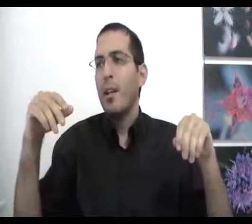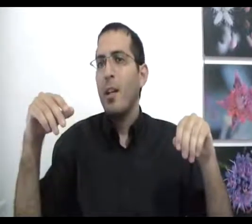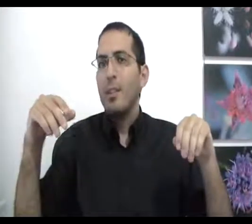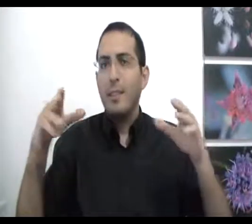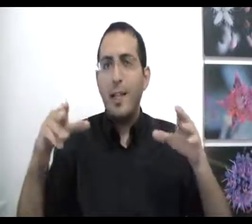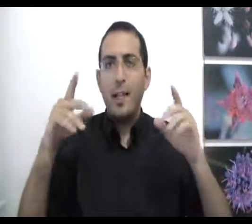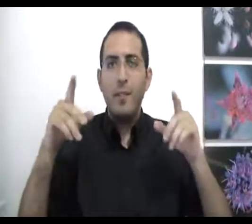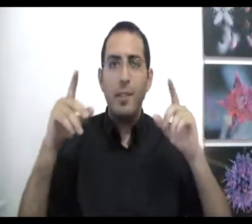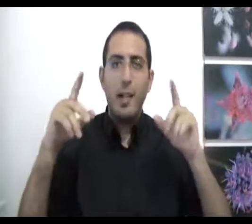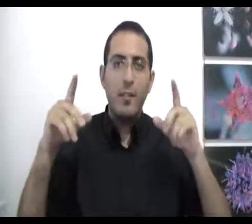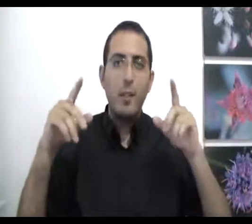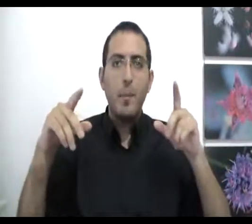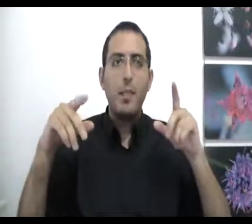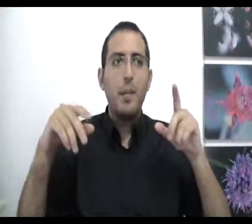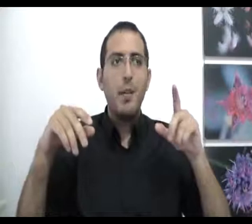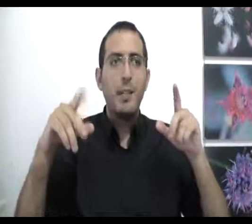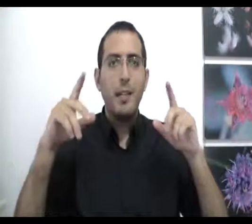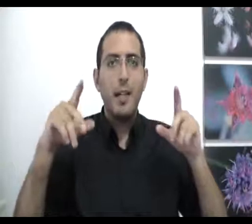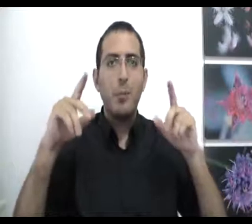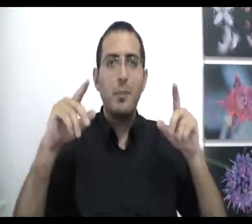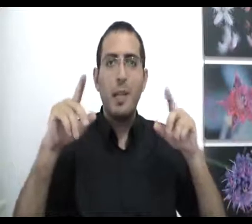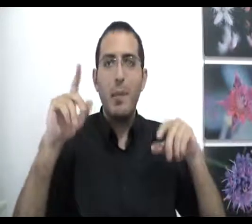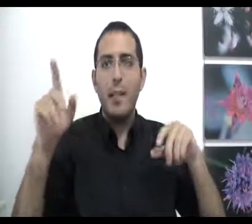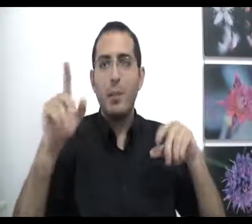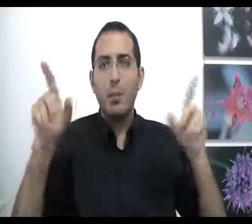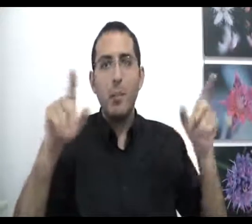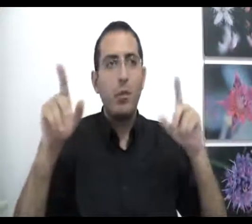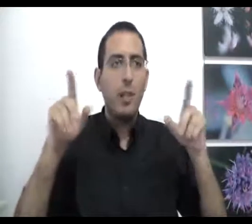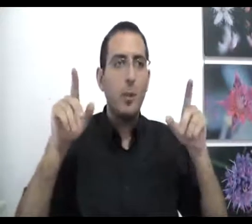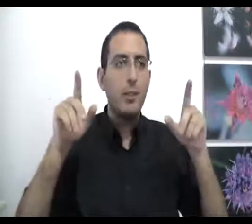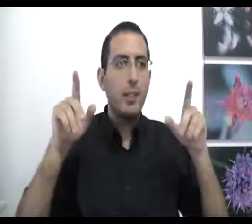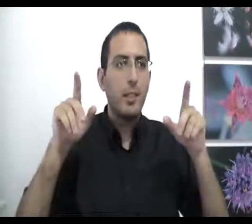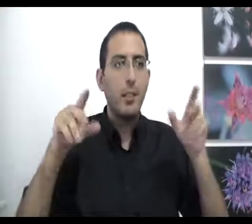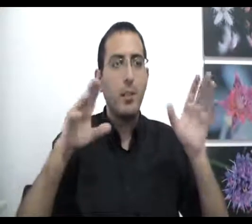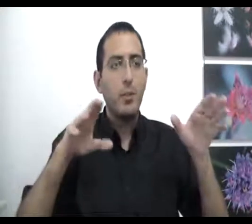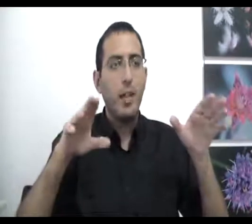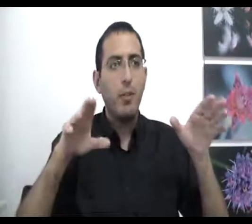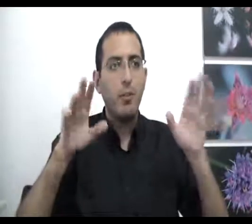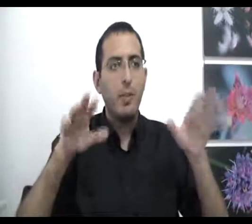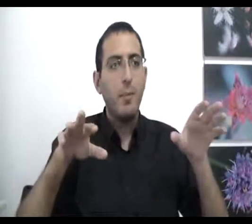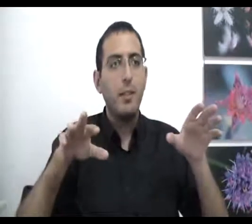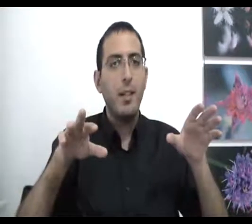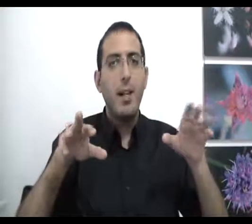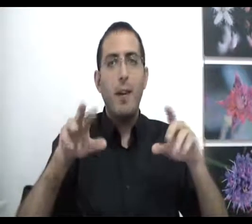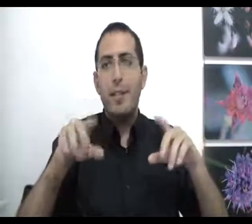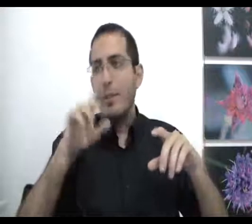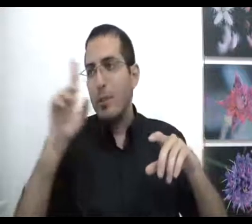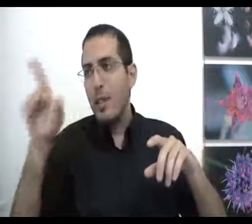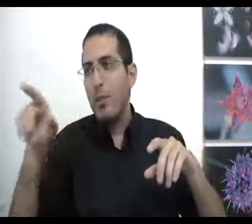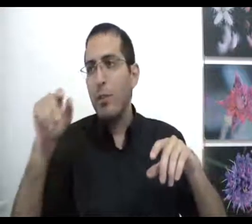שזה דרך אגב כפי שאמרתי פעם זה עדיין לא מסביר למה הרצונות האלה משתנים כל הזמן כי זה שאתה רוצה להרגיש טוב זה נחמד אבל למה אתה רוצה להרגיש טוב